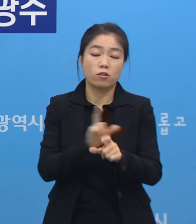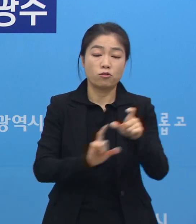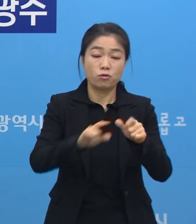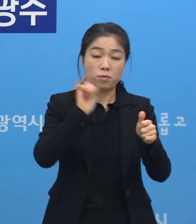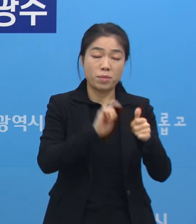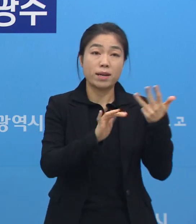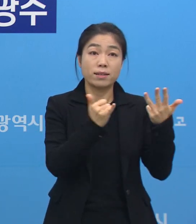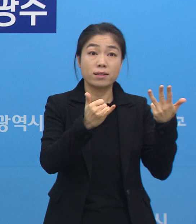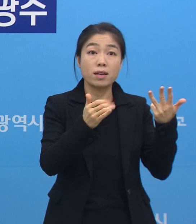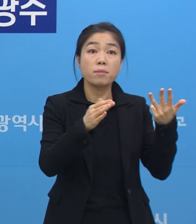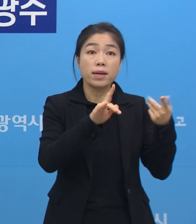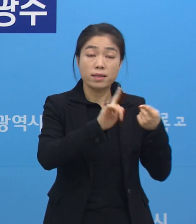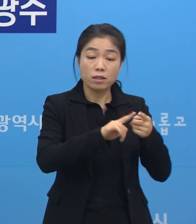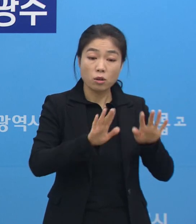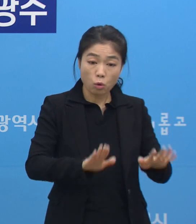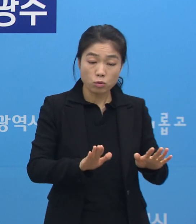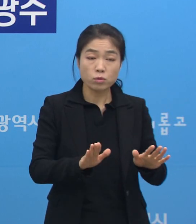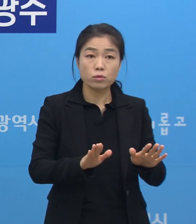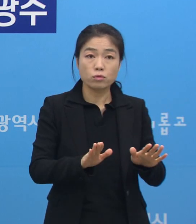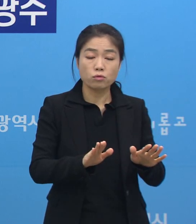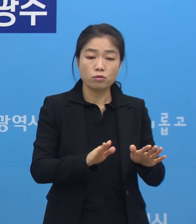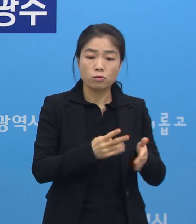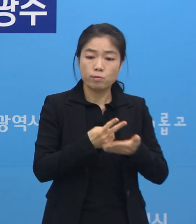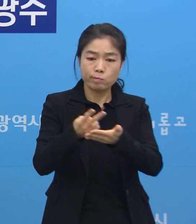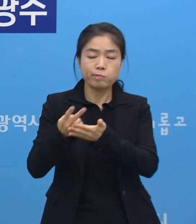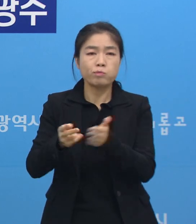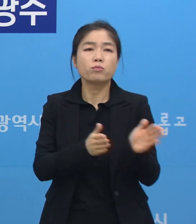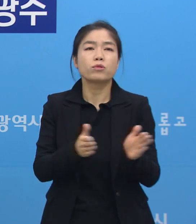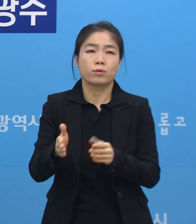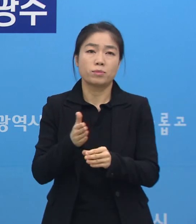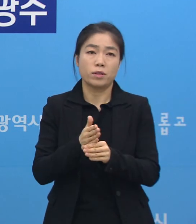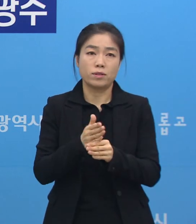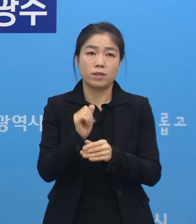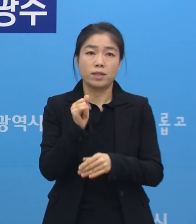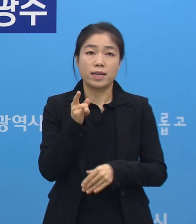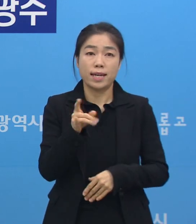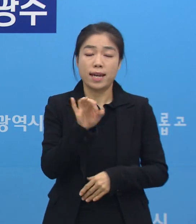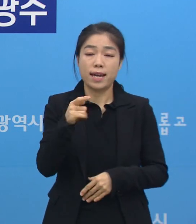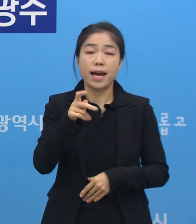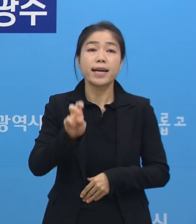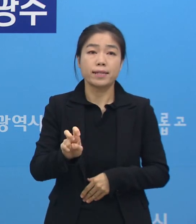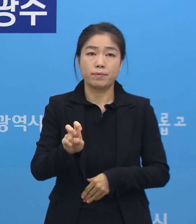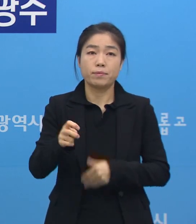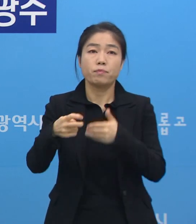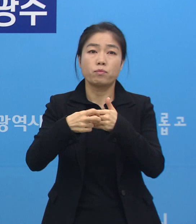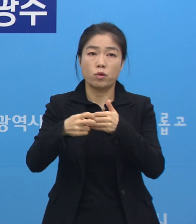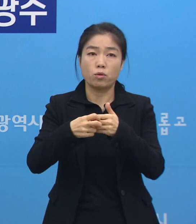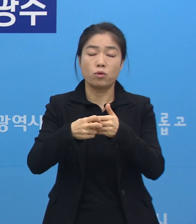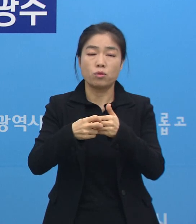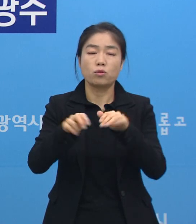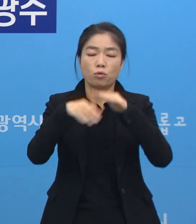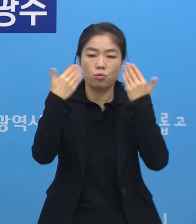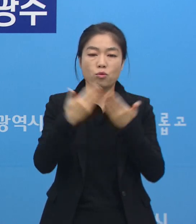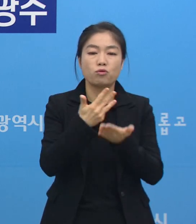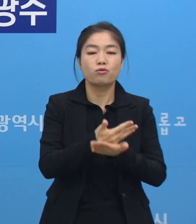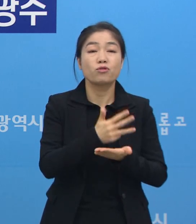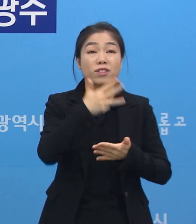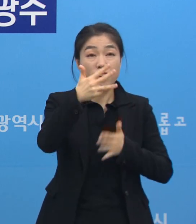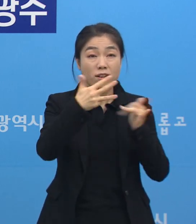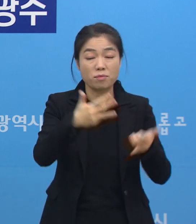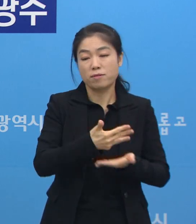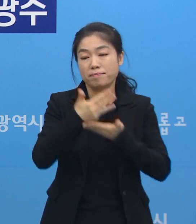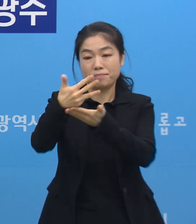오늘부터 지금 후송할 준비를 하고 있는데요. 헤아림 병원으로, 요양병원으로 후송할 예정입니다.